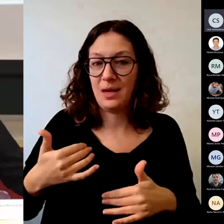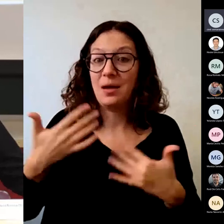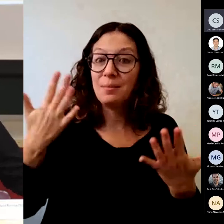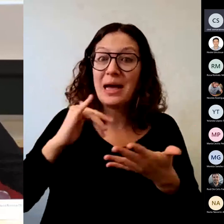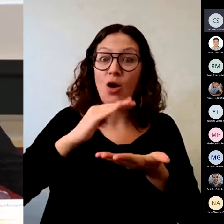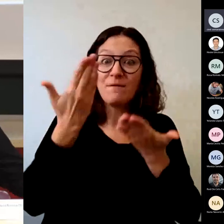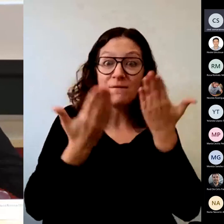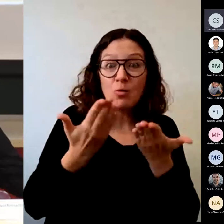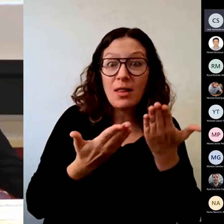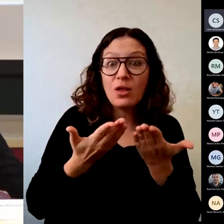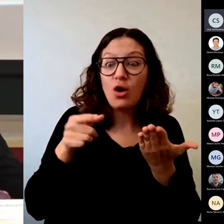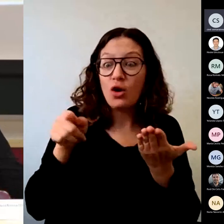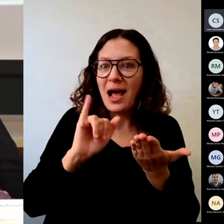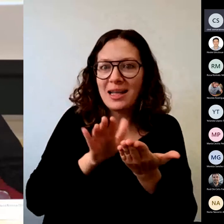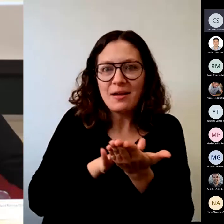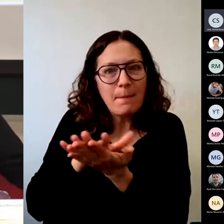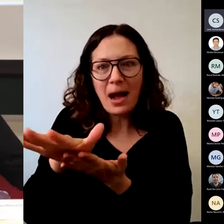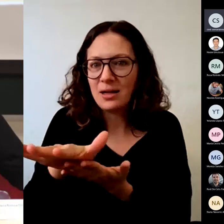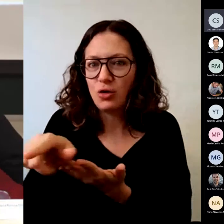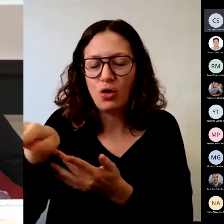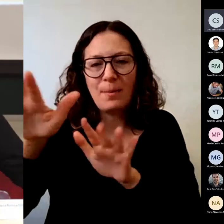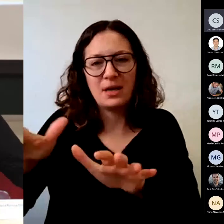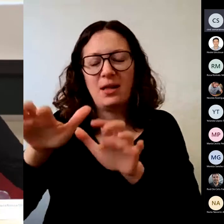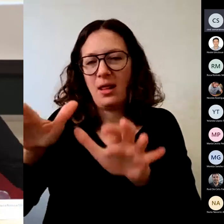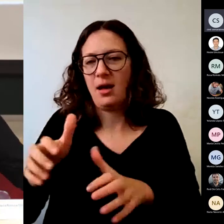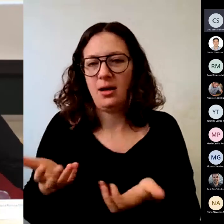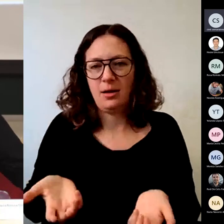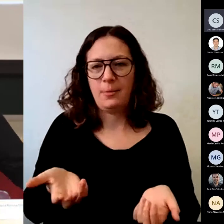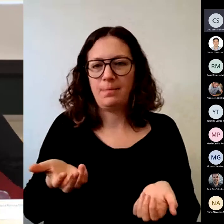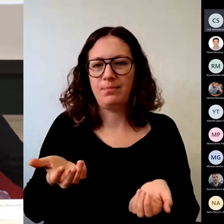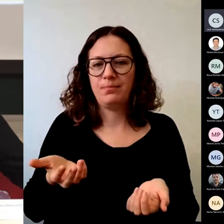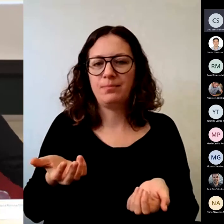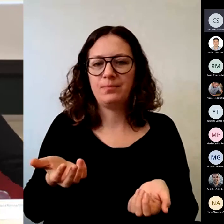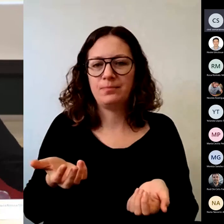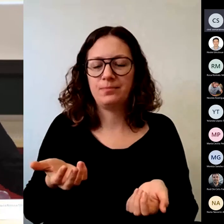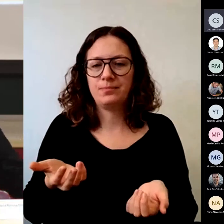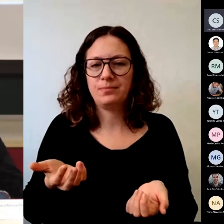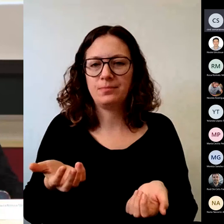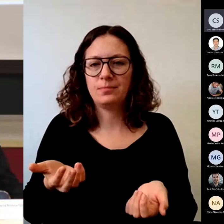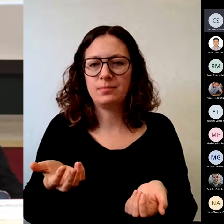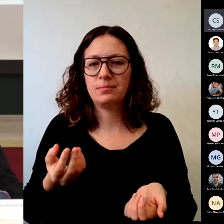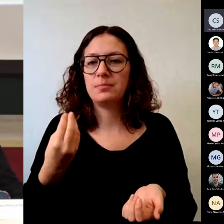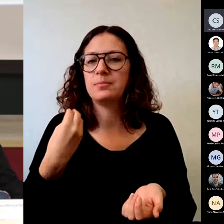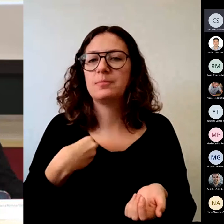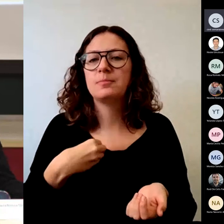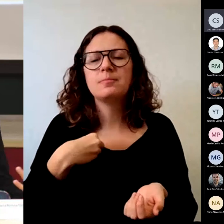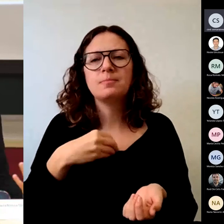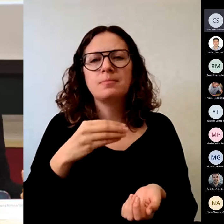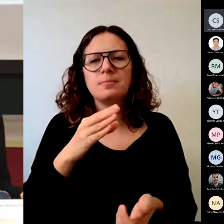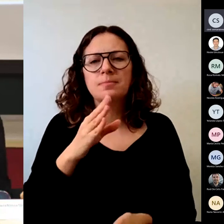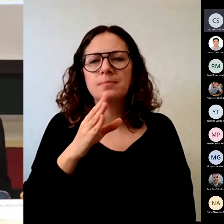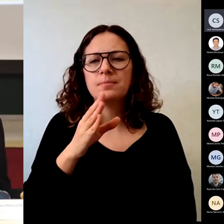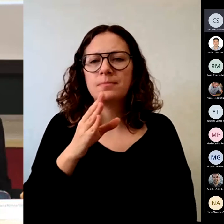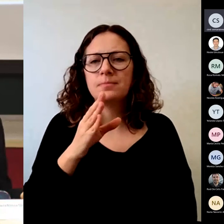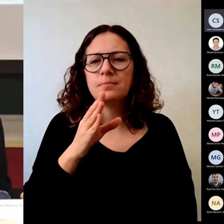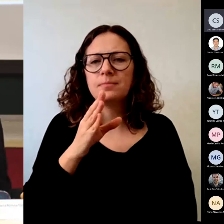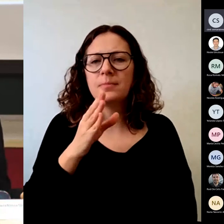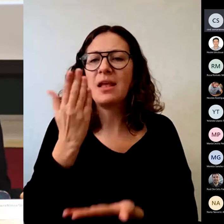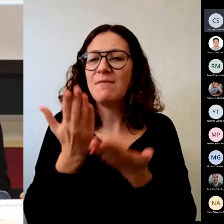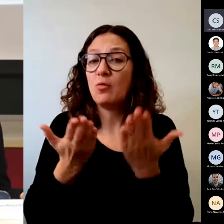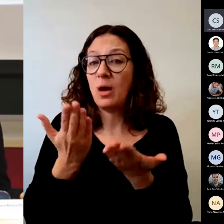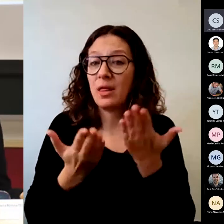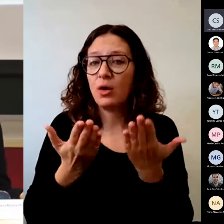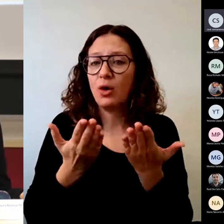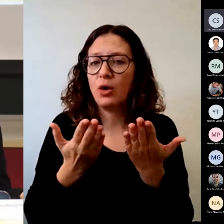aprendizaje esto lo uno con lo que ha comentado Francisco José sobre el egoísmo del profesor la evaluación tiene que ser